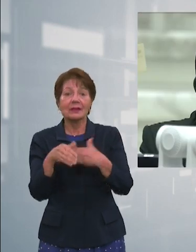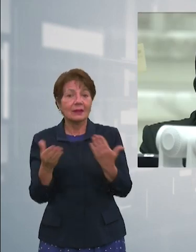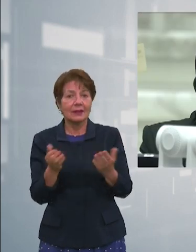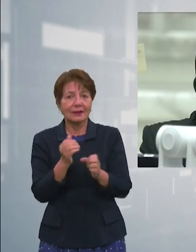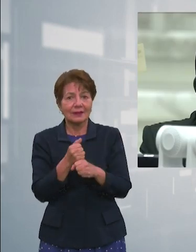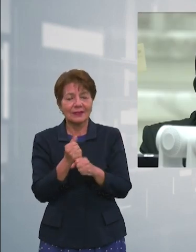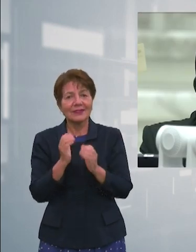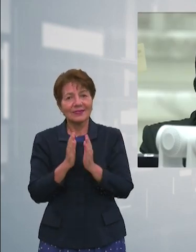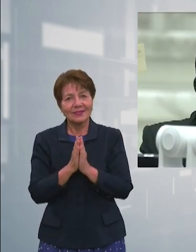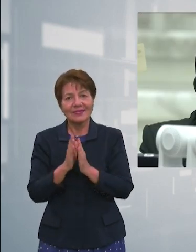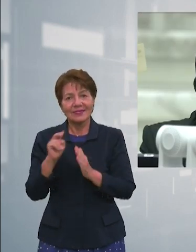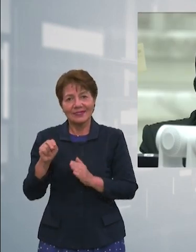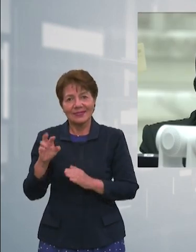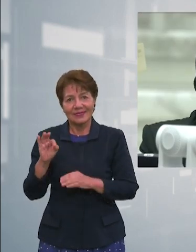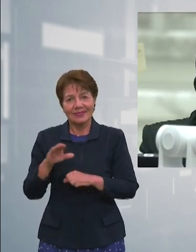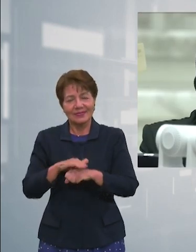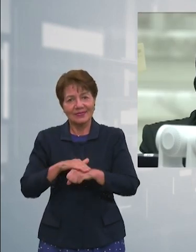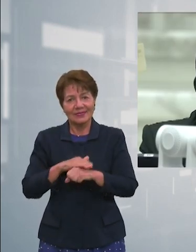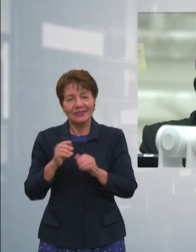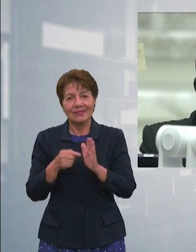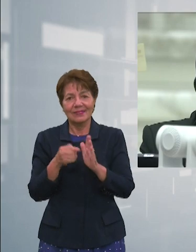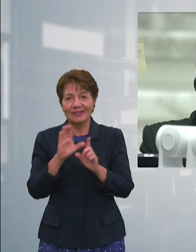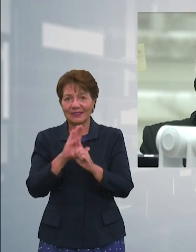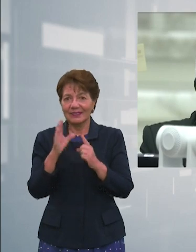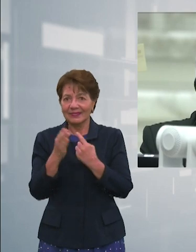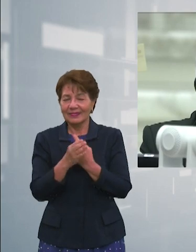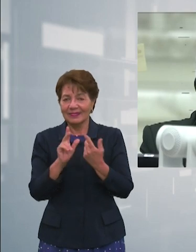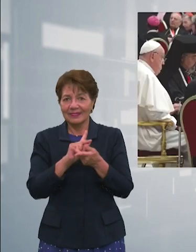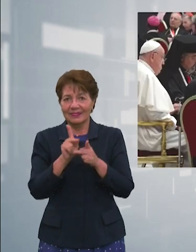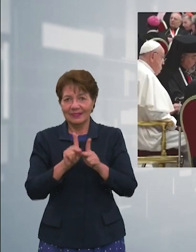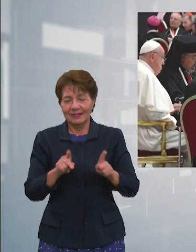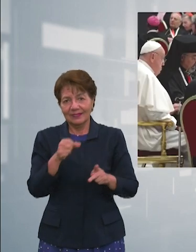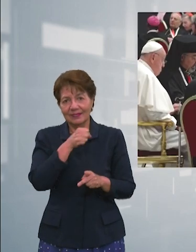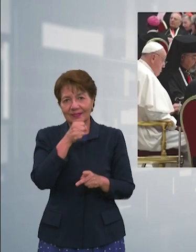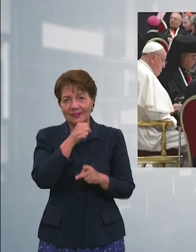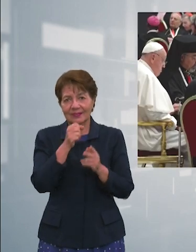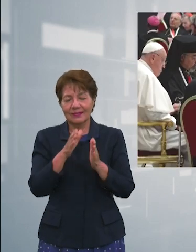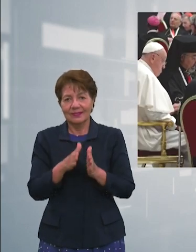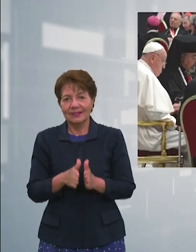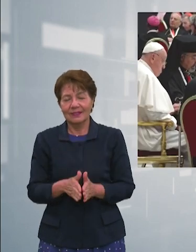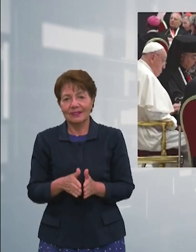Medios y Notifídez le invitamos a que juntos fomentemos una cultura de paz, les informó Edi Romero.